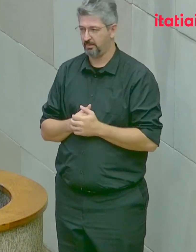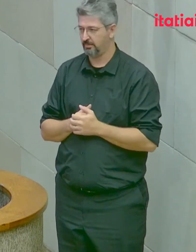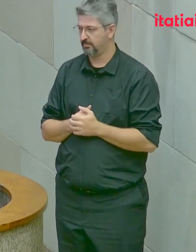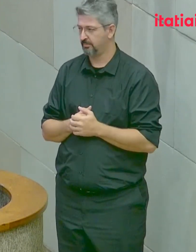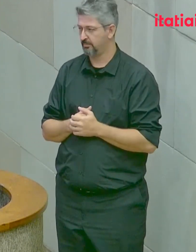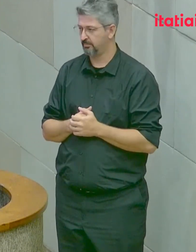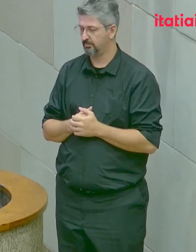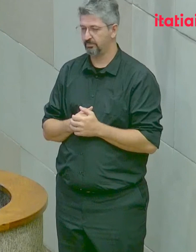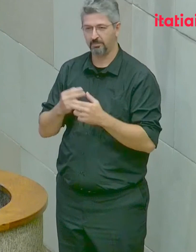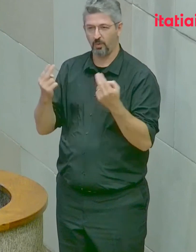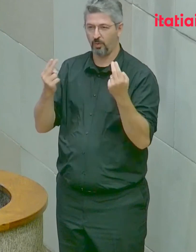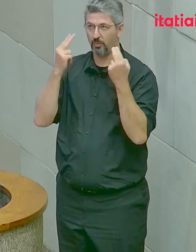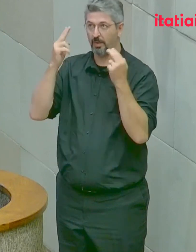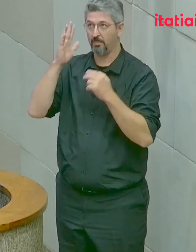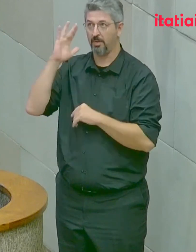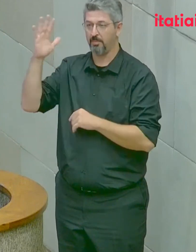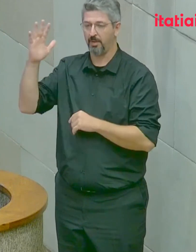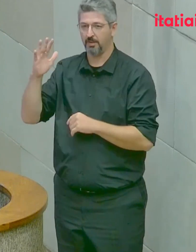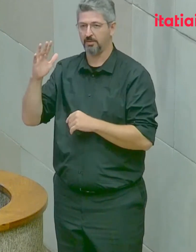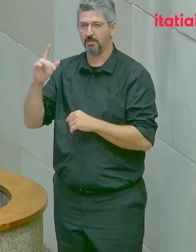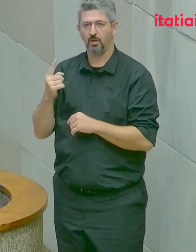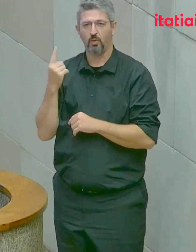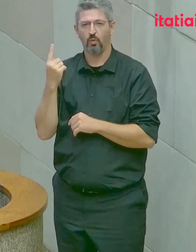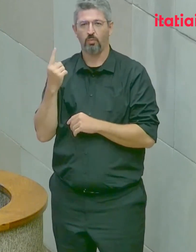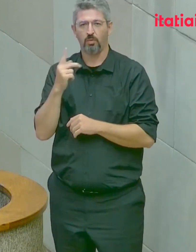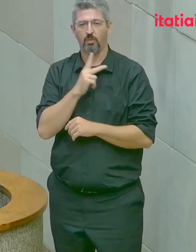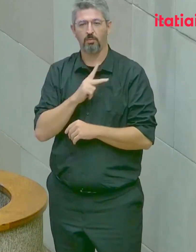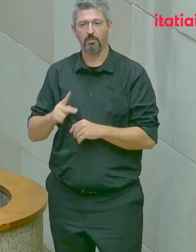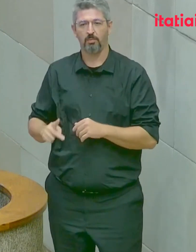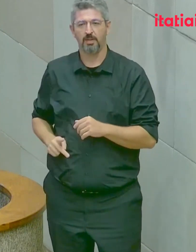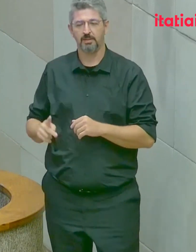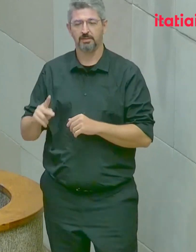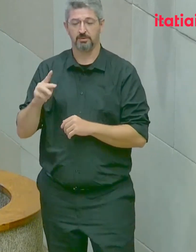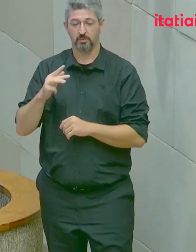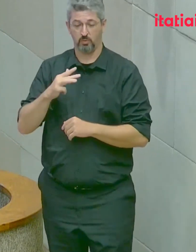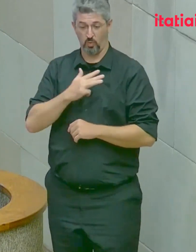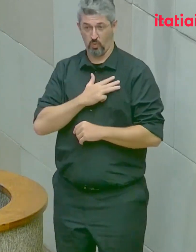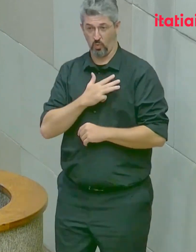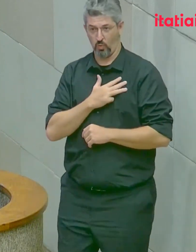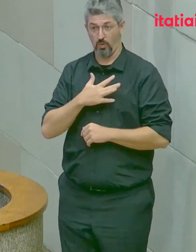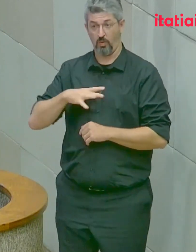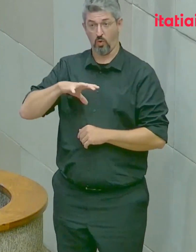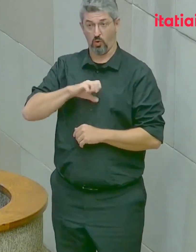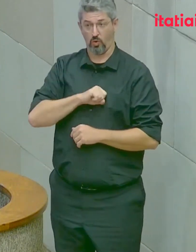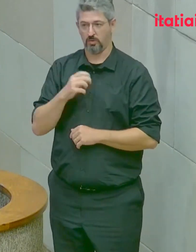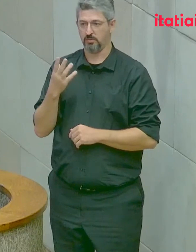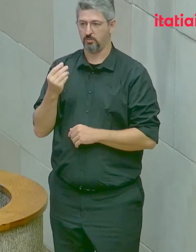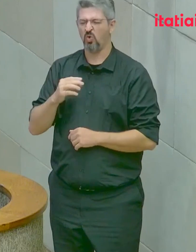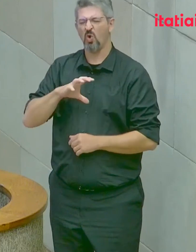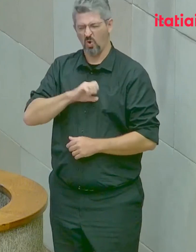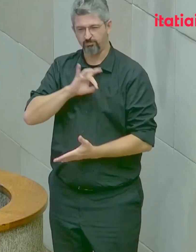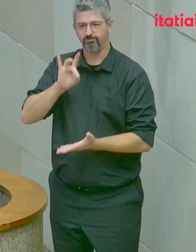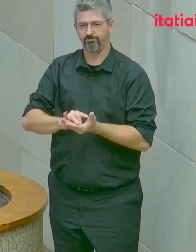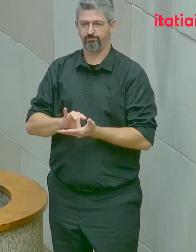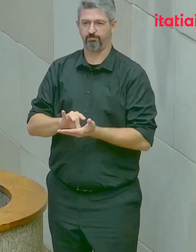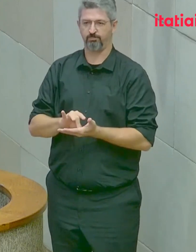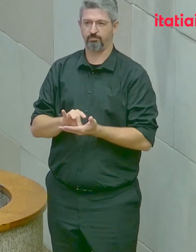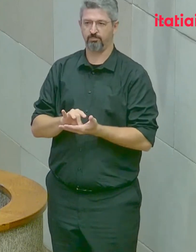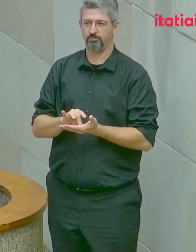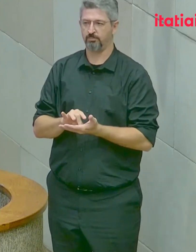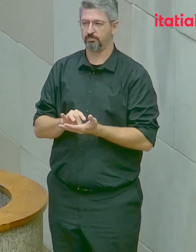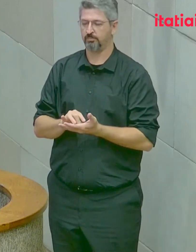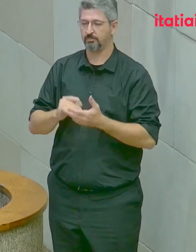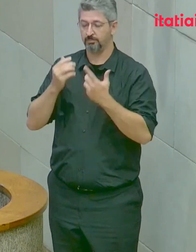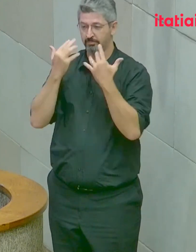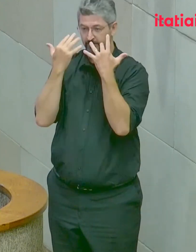imprevisíveis. Uma delas que o presidente Lula aprecia muito. Gosta. Tem